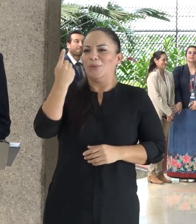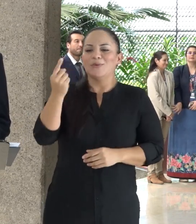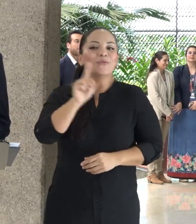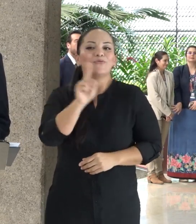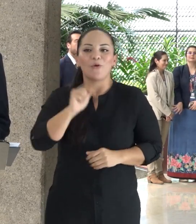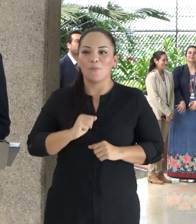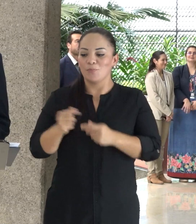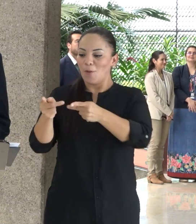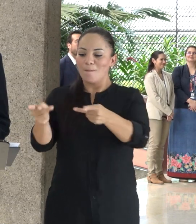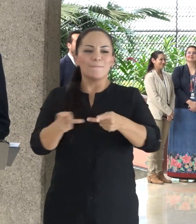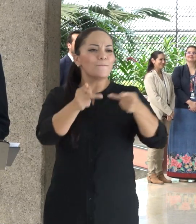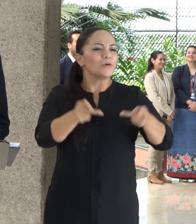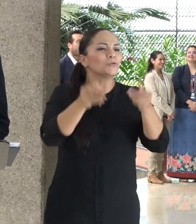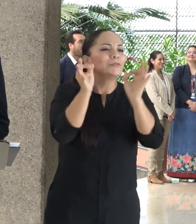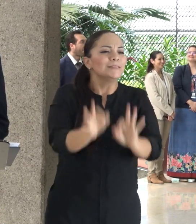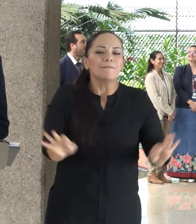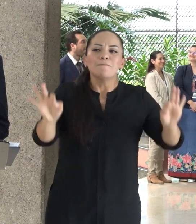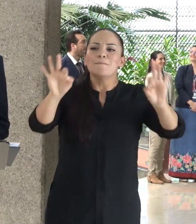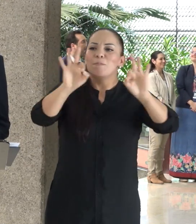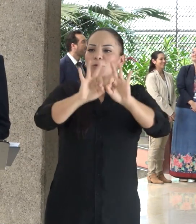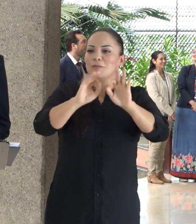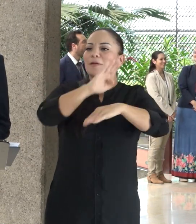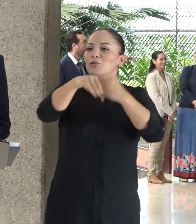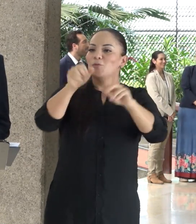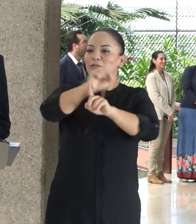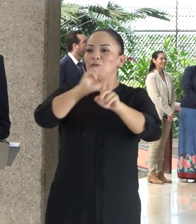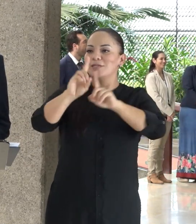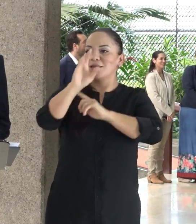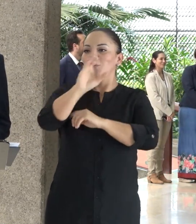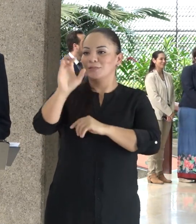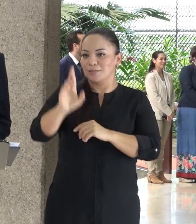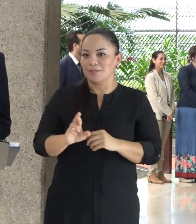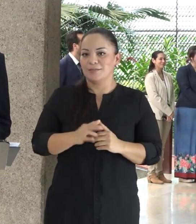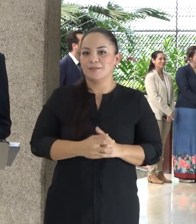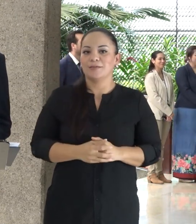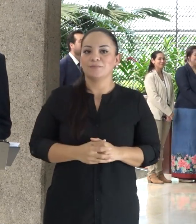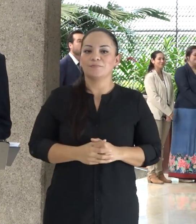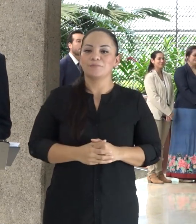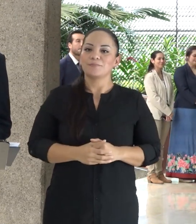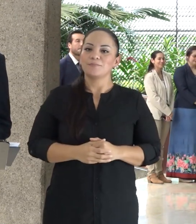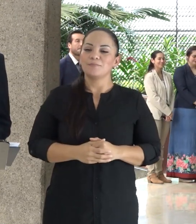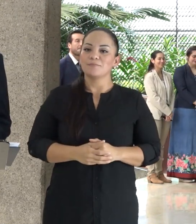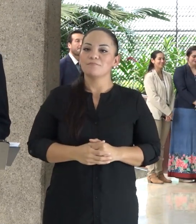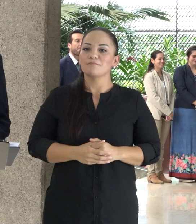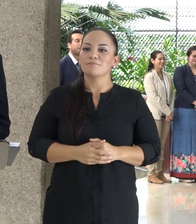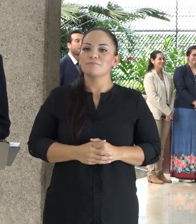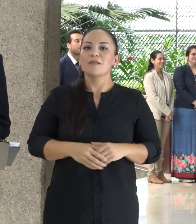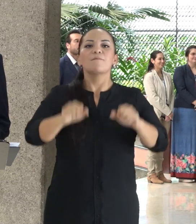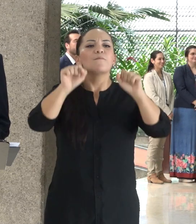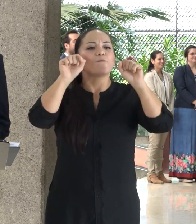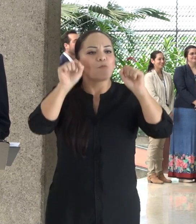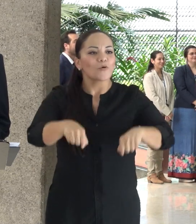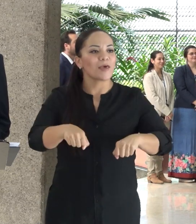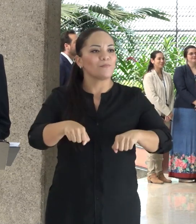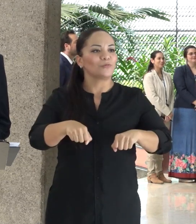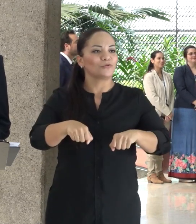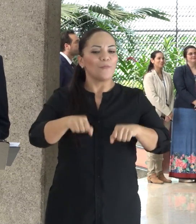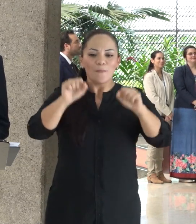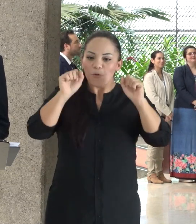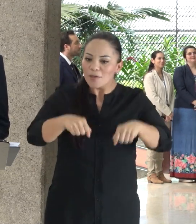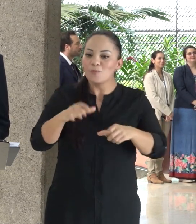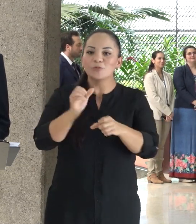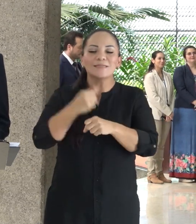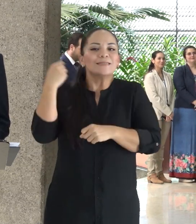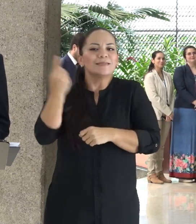puestos importantísimos para nuestra sociedad. Lo que sí se puede hacer todo el tiempo y por